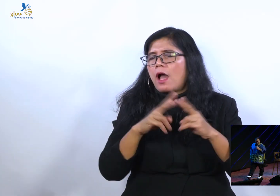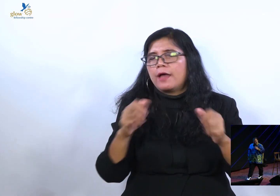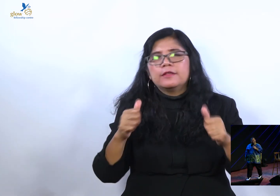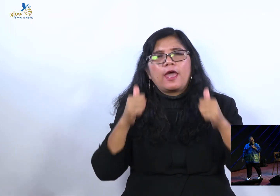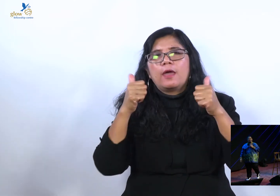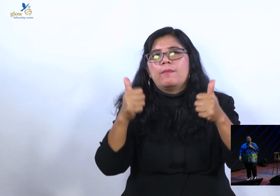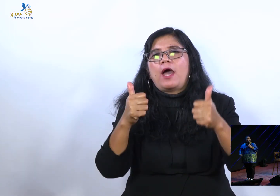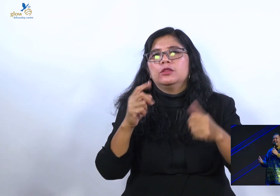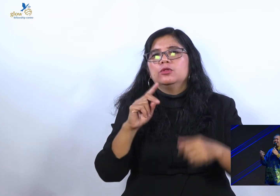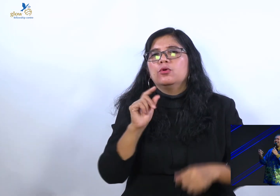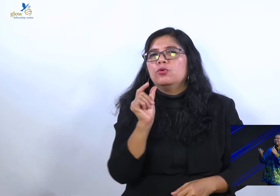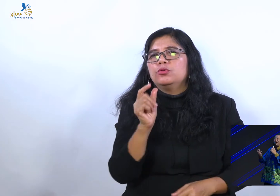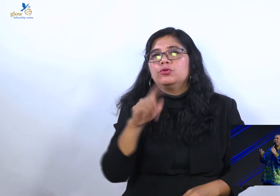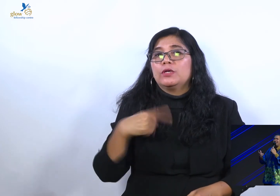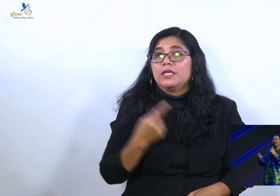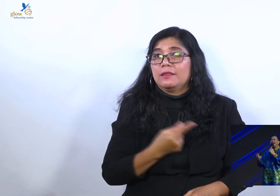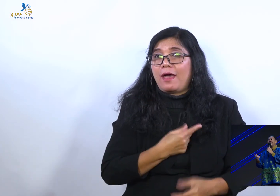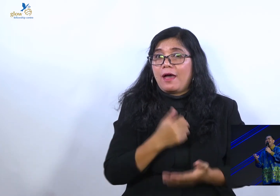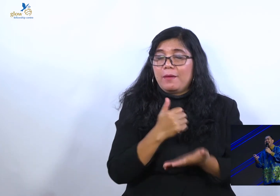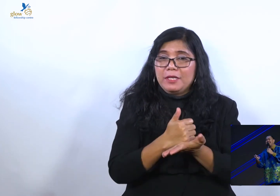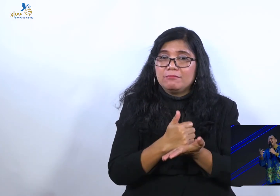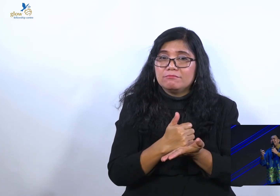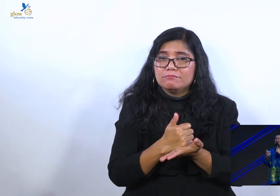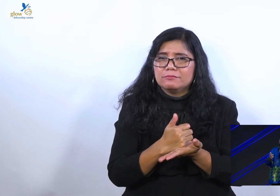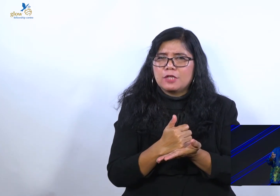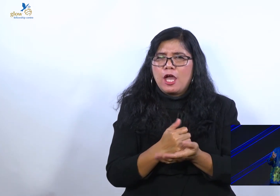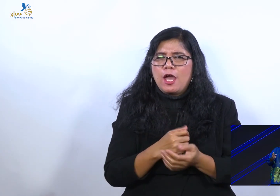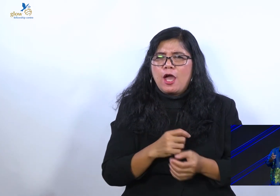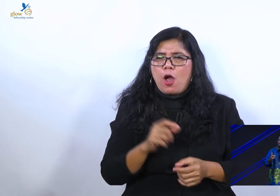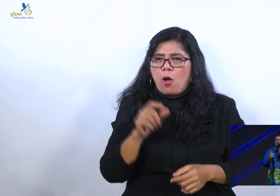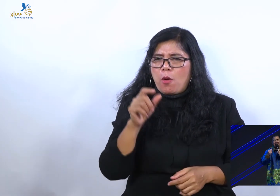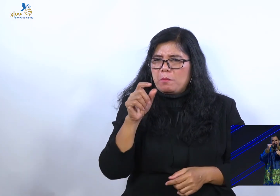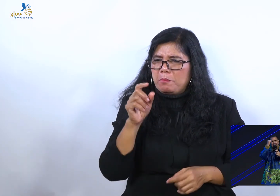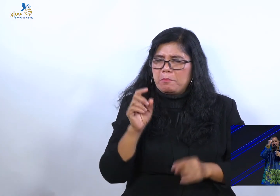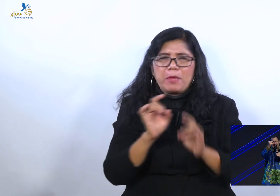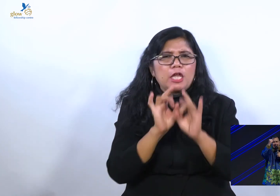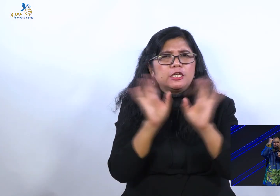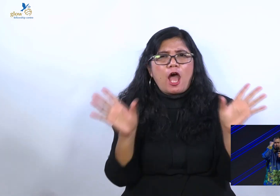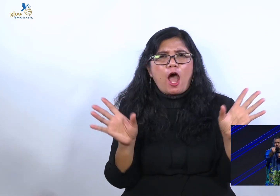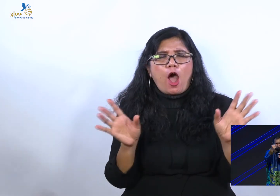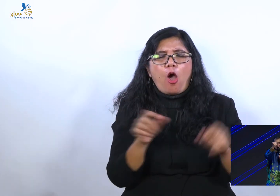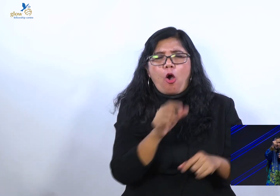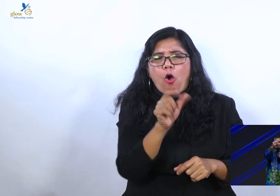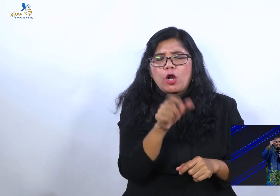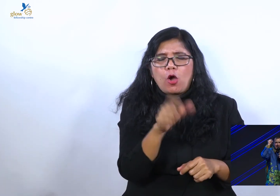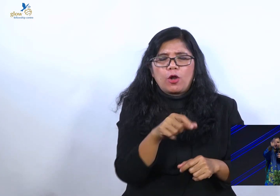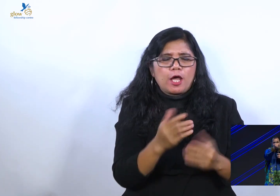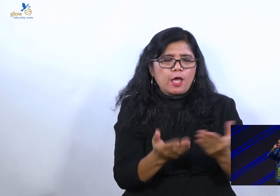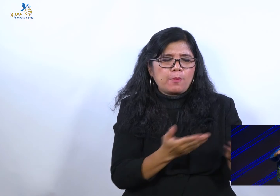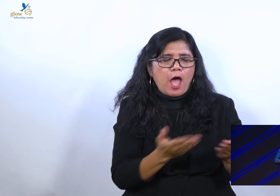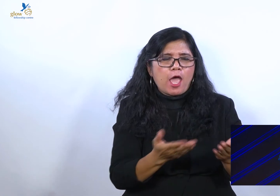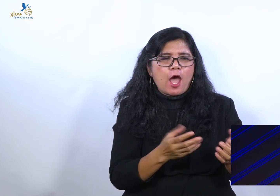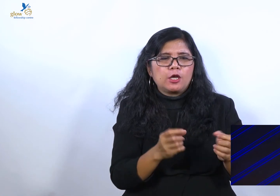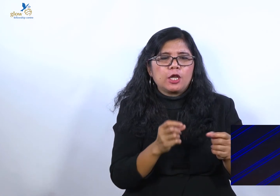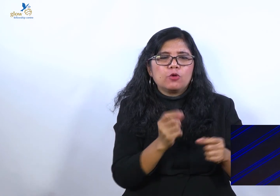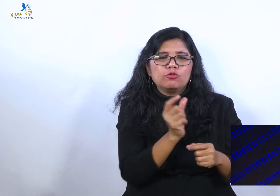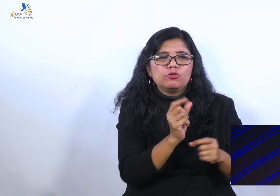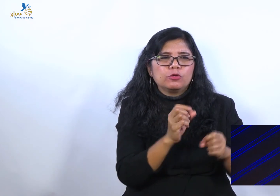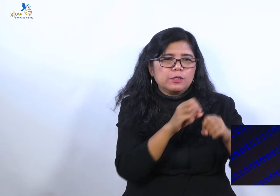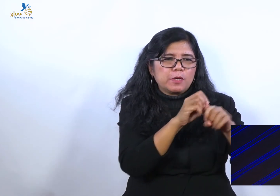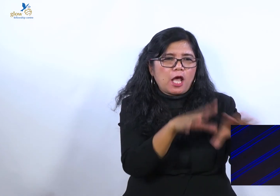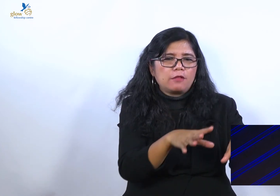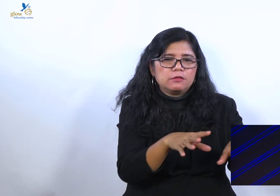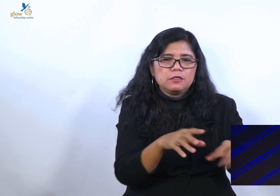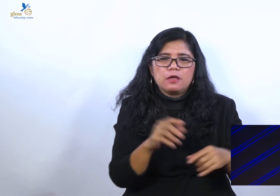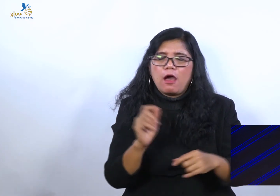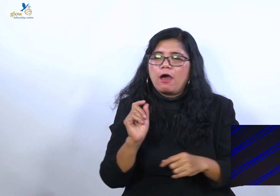yang mau melakukan gendak Allah hanya karena supaya diberkati dengan orang-orang yang melakukan gendak Allah. Karena bersyukur akan kasih Allah pribadinya berbeda.